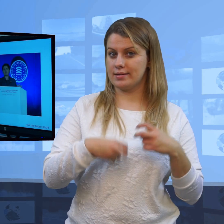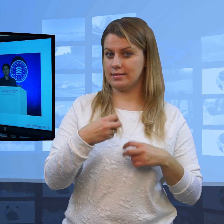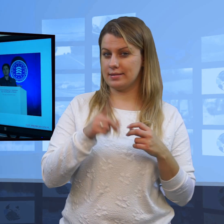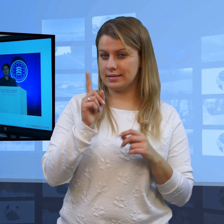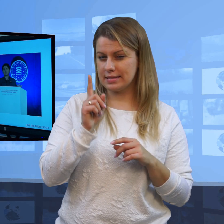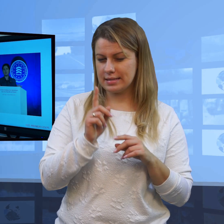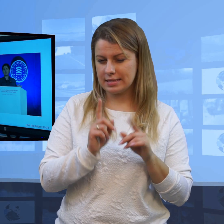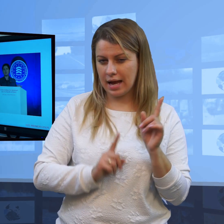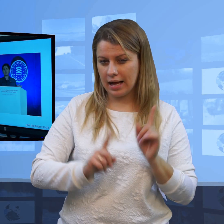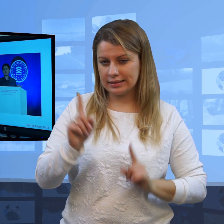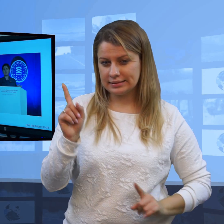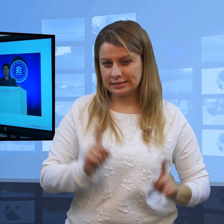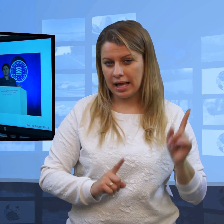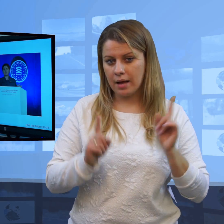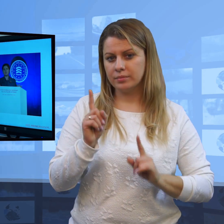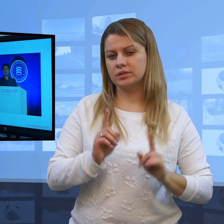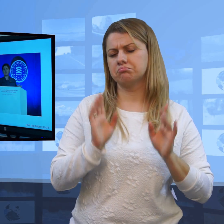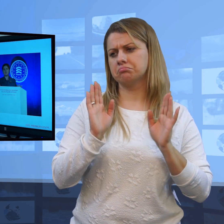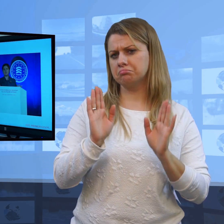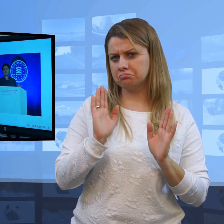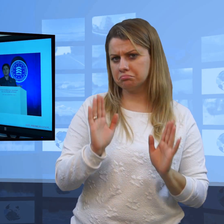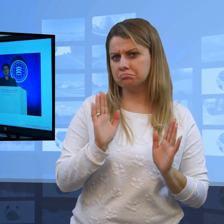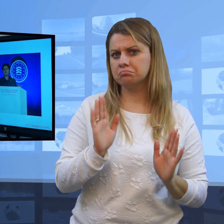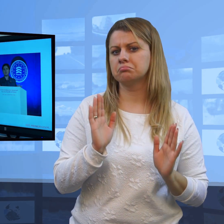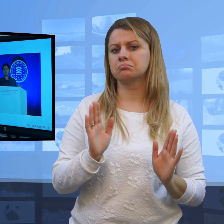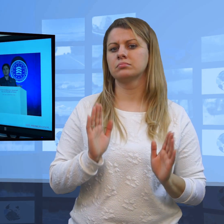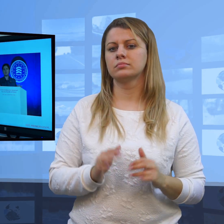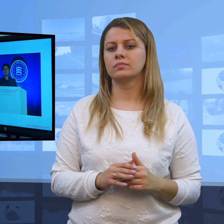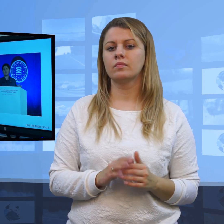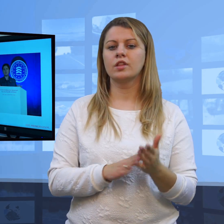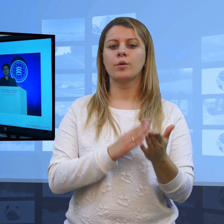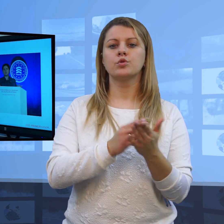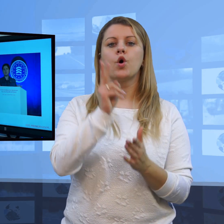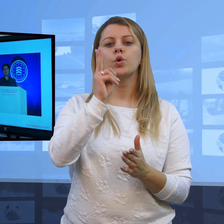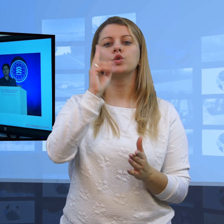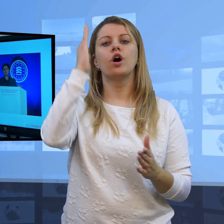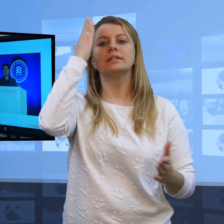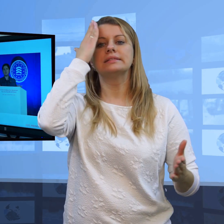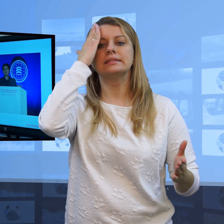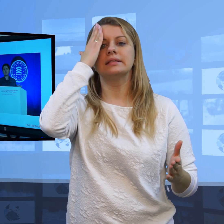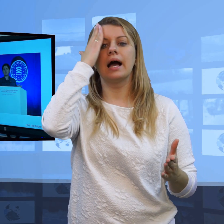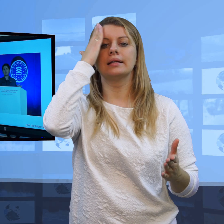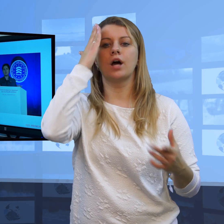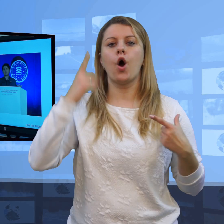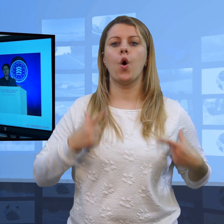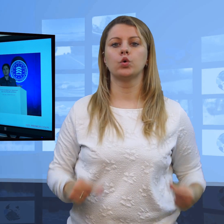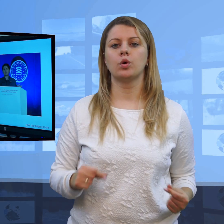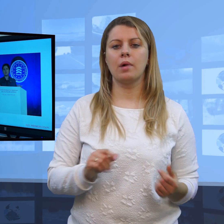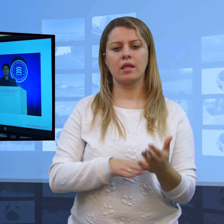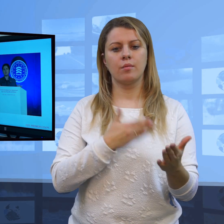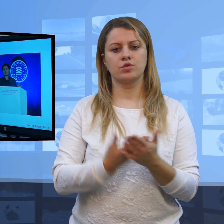Można robić zdjęcia i nagrywać znane osoby bez pytania.